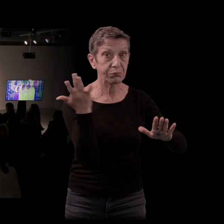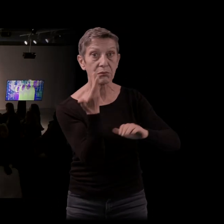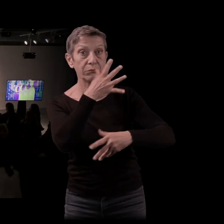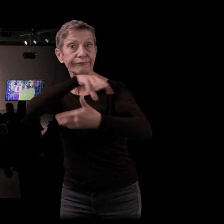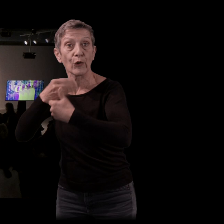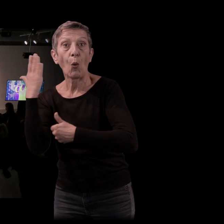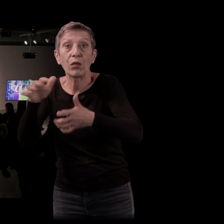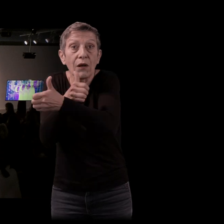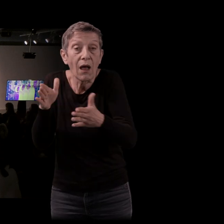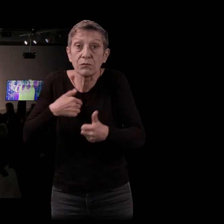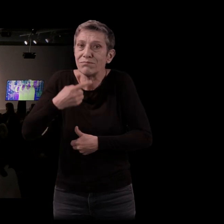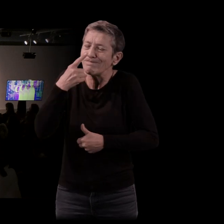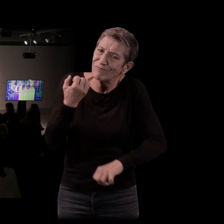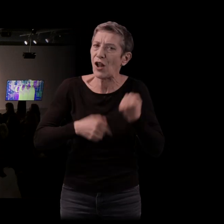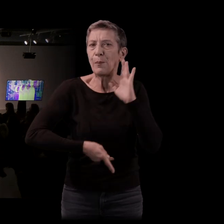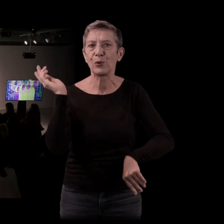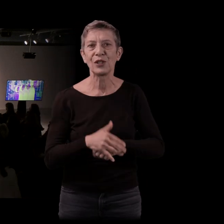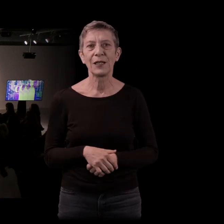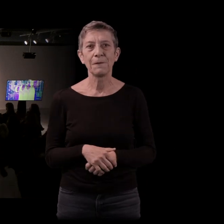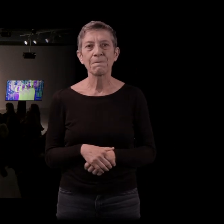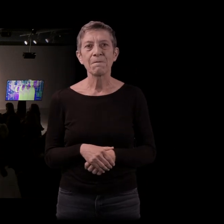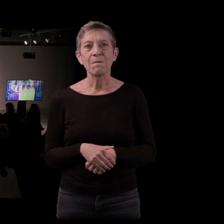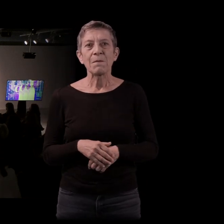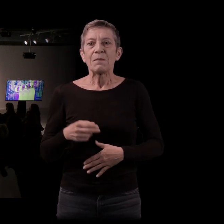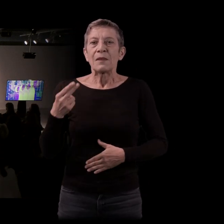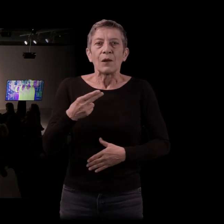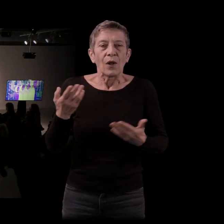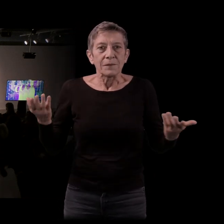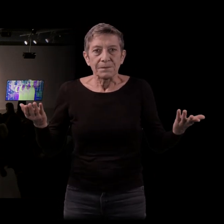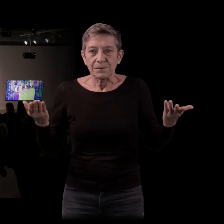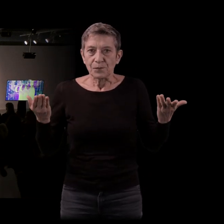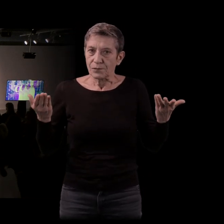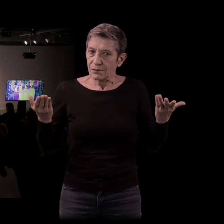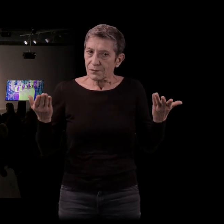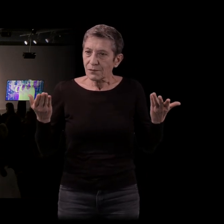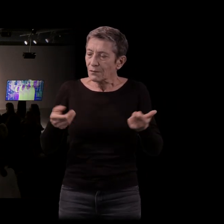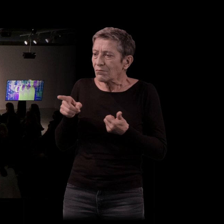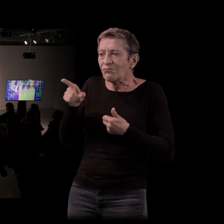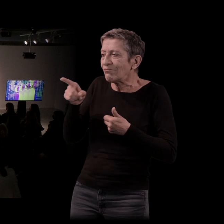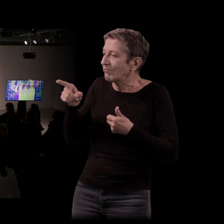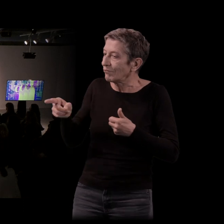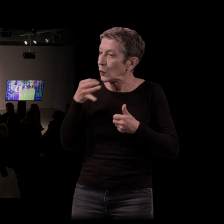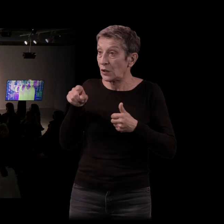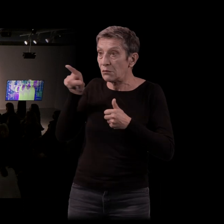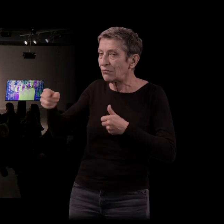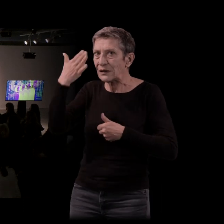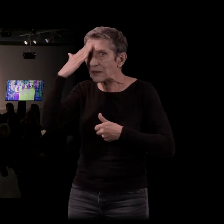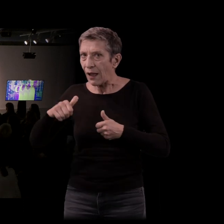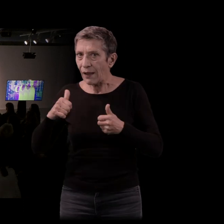Nicolas, on vous décrit aussi souvent, on vous qualifie d'écrivain qui sait capter la réalité sociale d'aujourd'hui, prendre attention aux petits détails